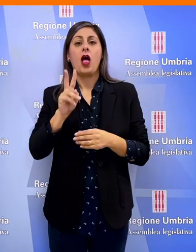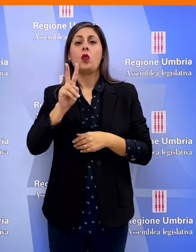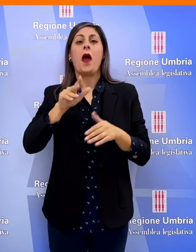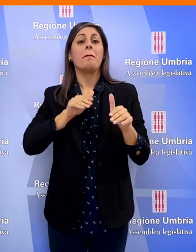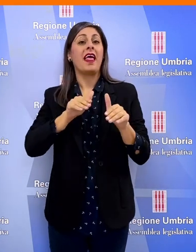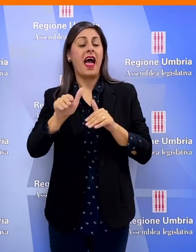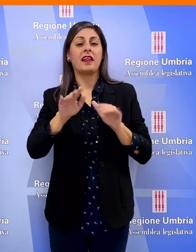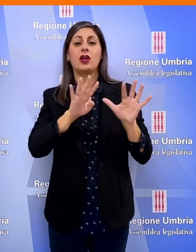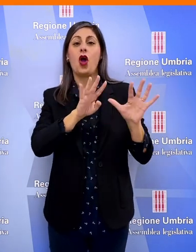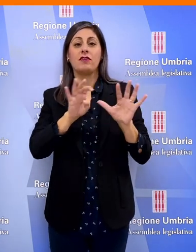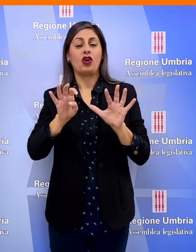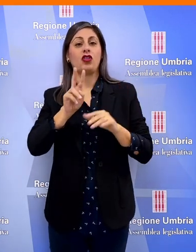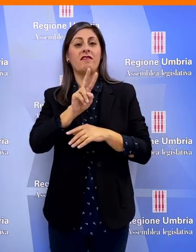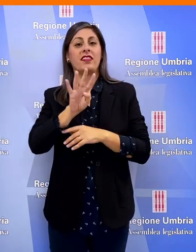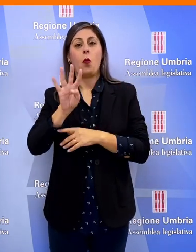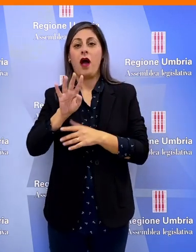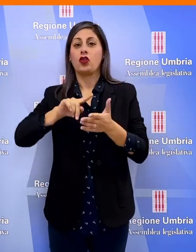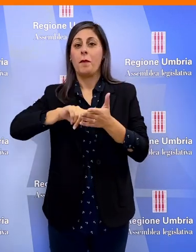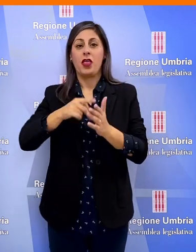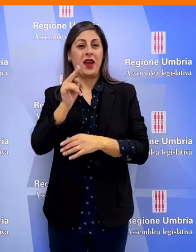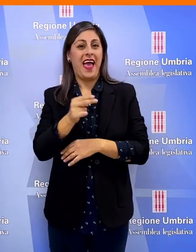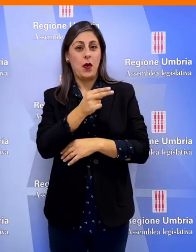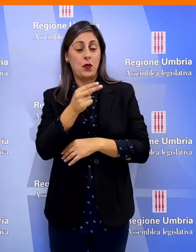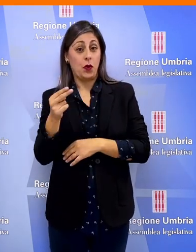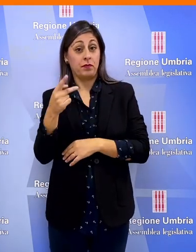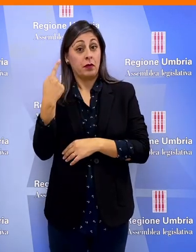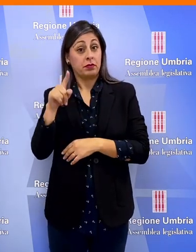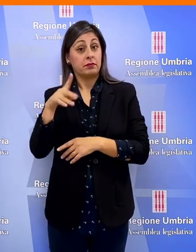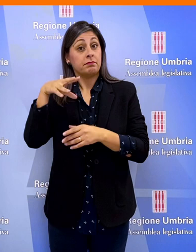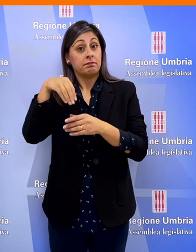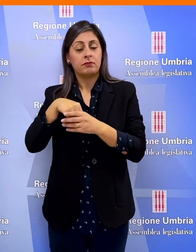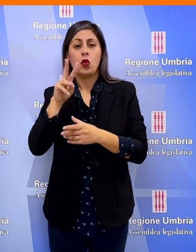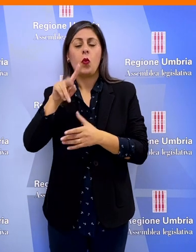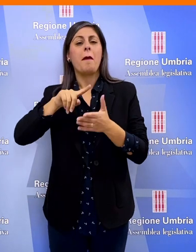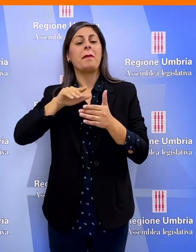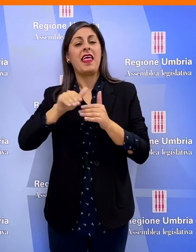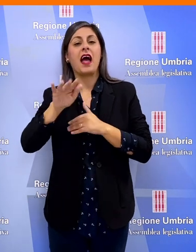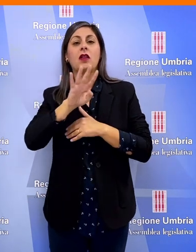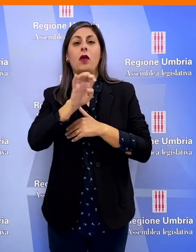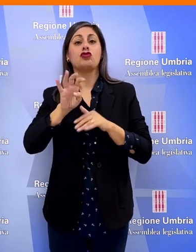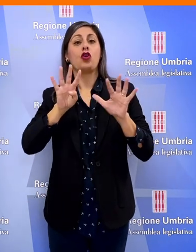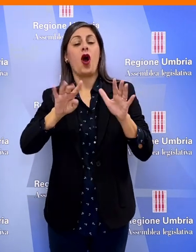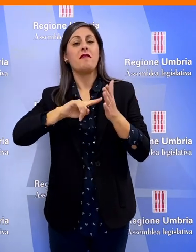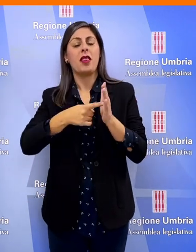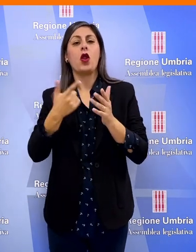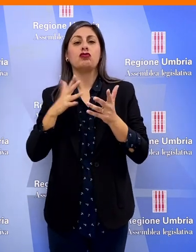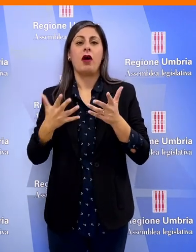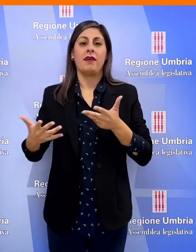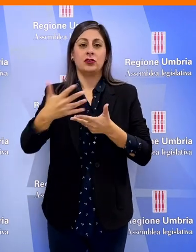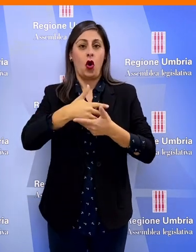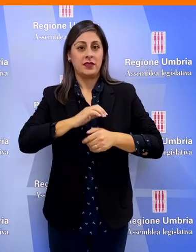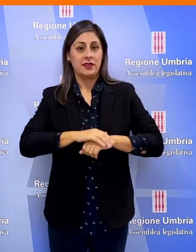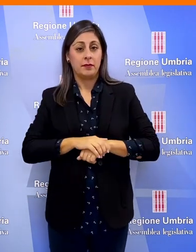a 2 miliardi 924 milioni di euro, di cui 2 miliardi 409 milioni riscosse.